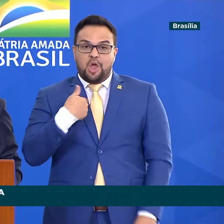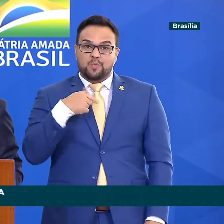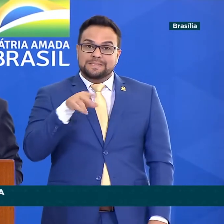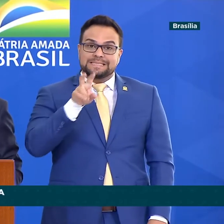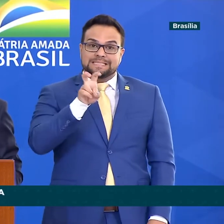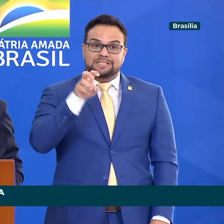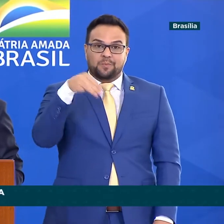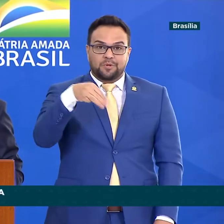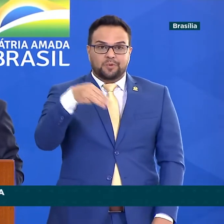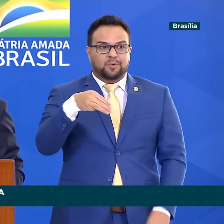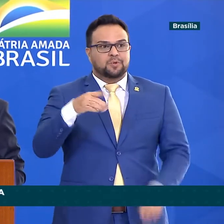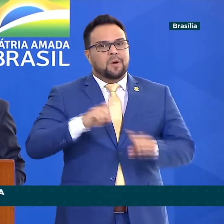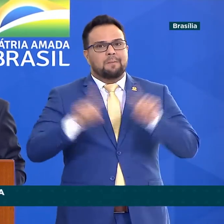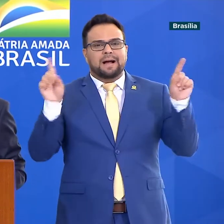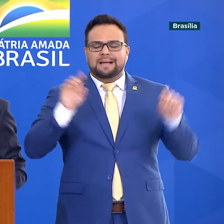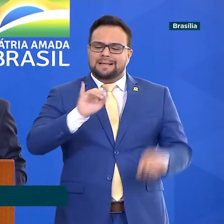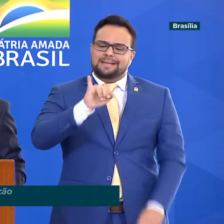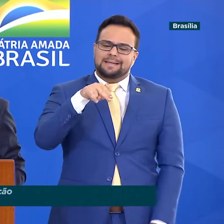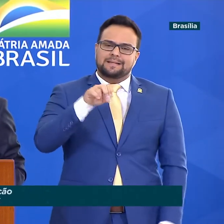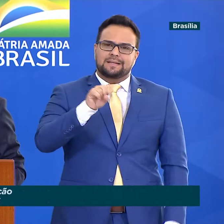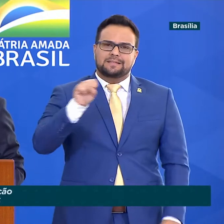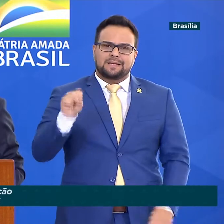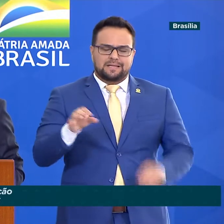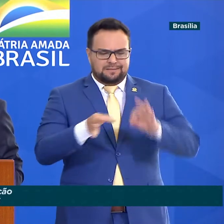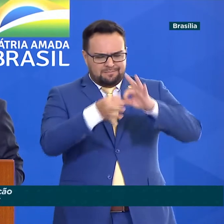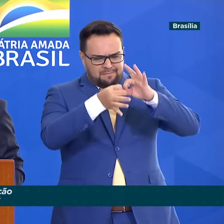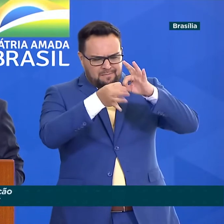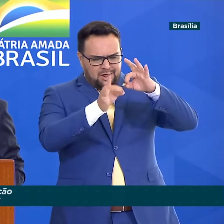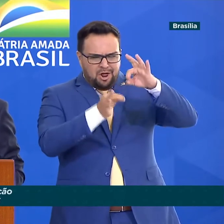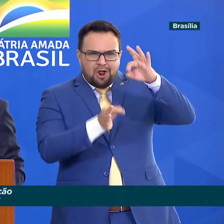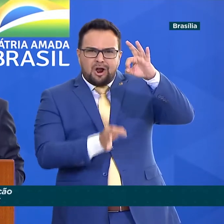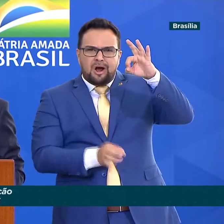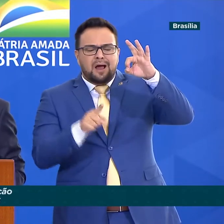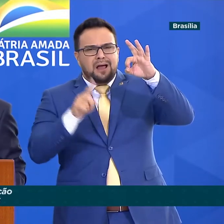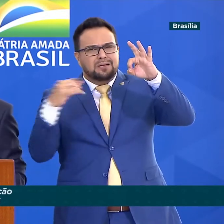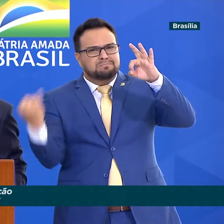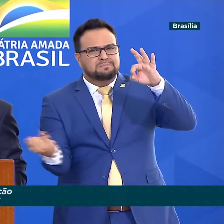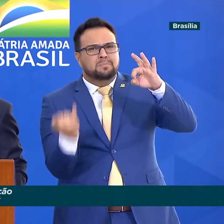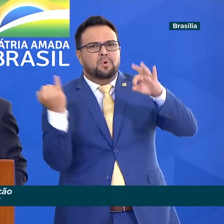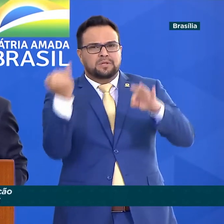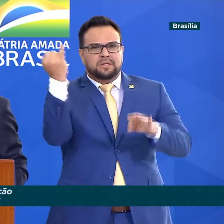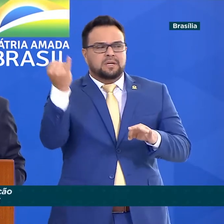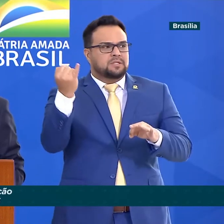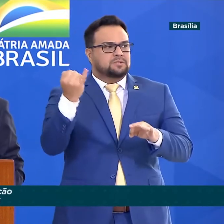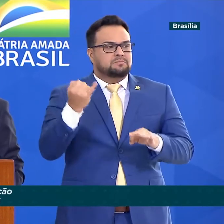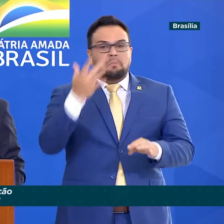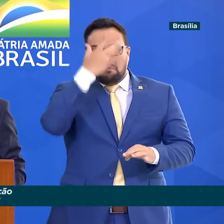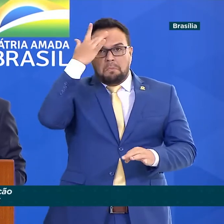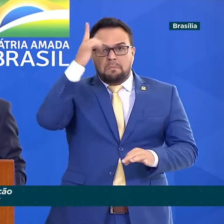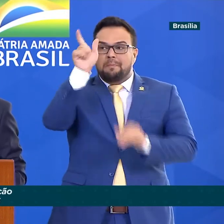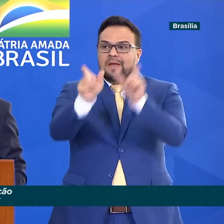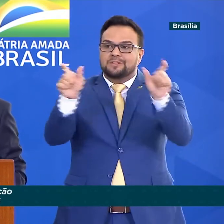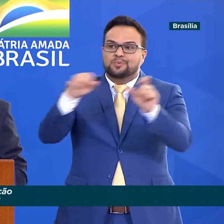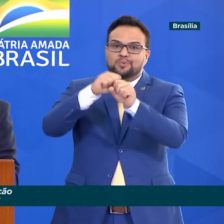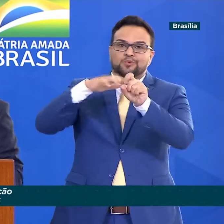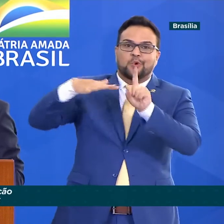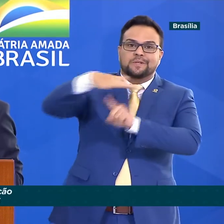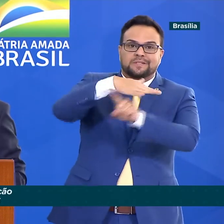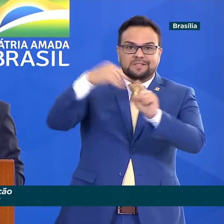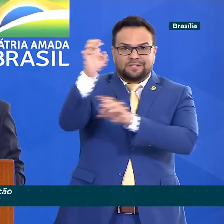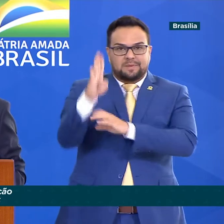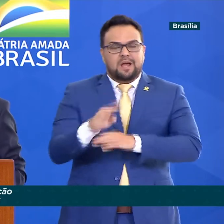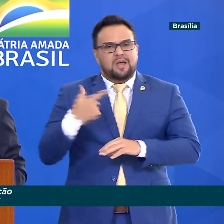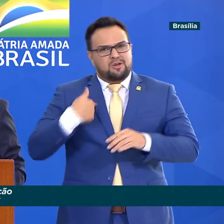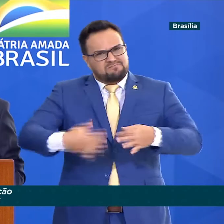cidadãos não precisarão mais sair de casa para fazer a prova de vida e que o governo passará a usar outros